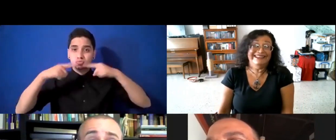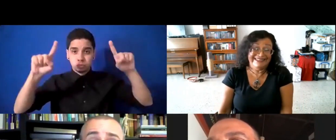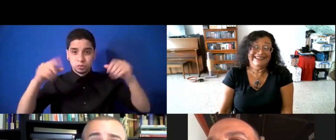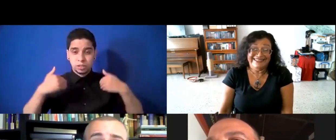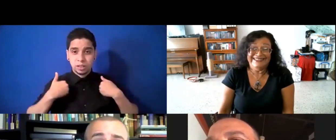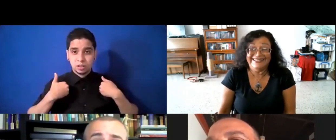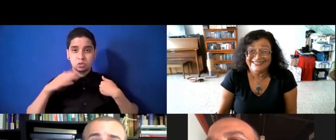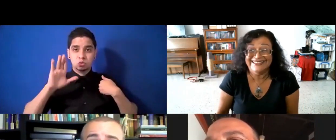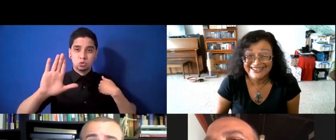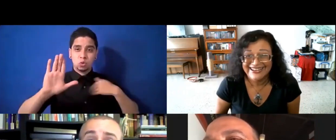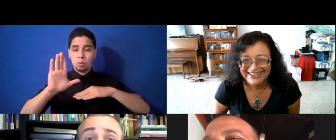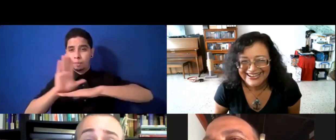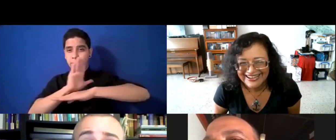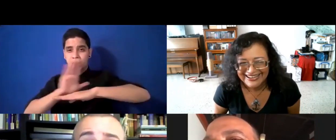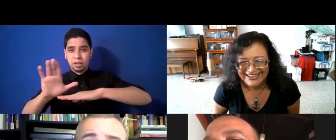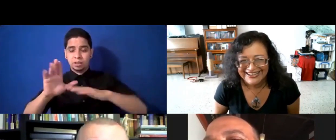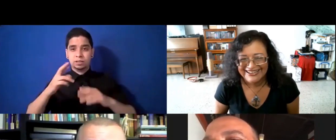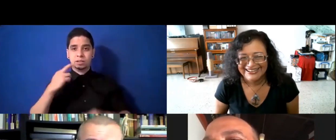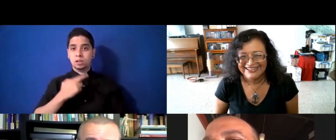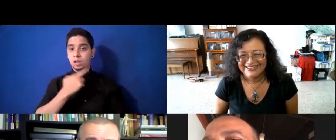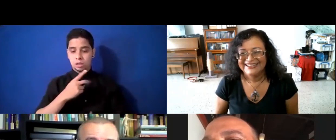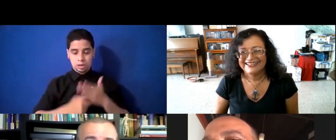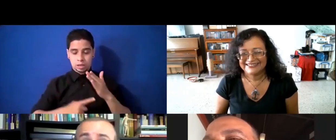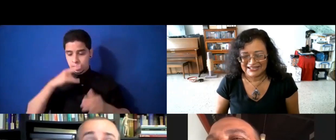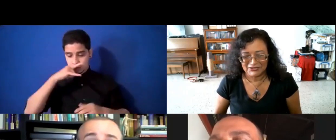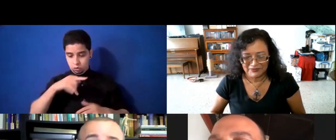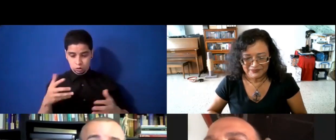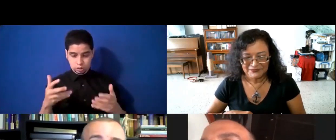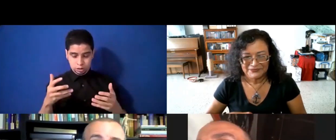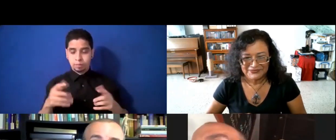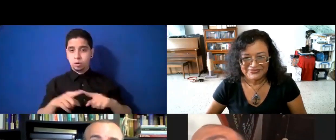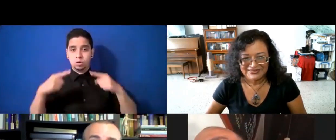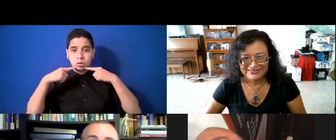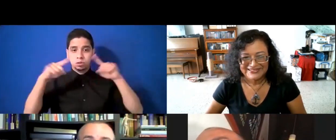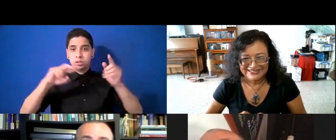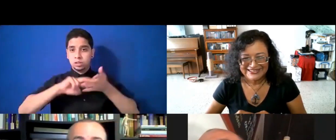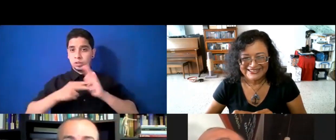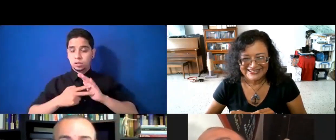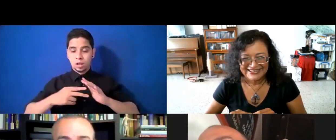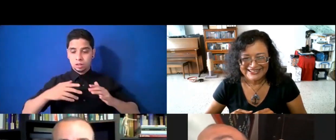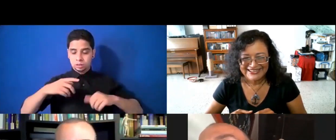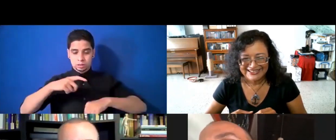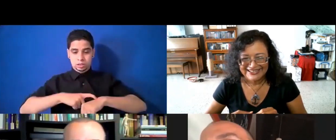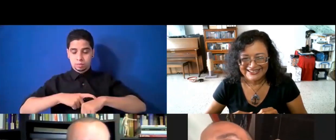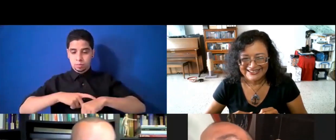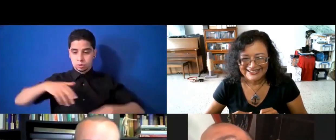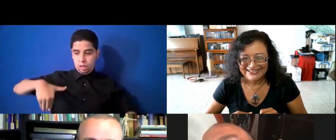negocio de restaurante, que lo hizo desde pequeño, así que nunca es tarde, para trabajar, para el sueño de uno, sí,